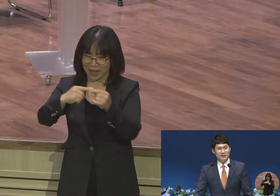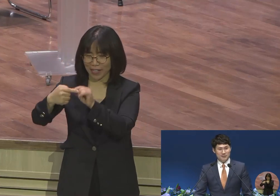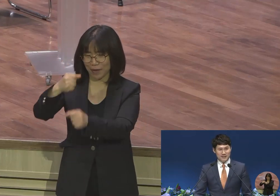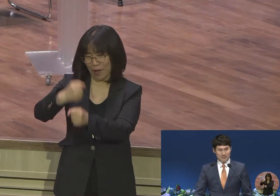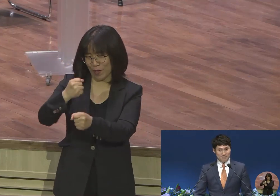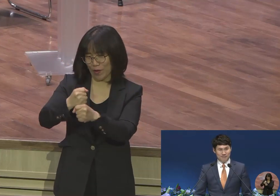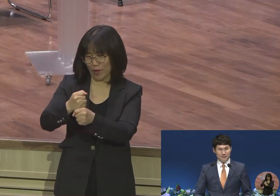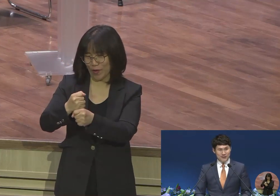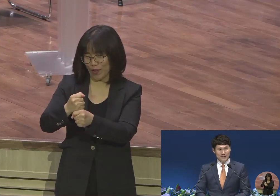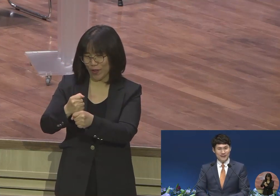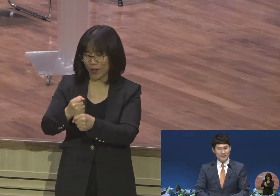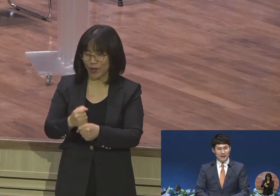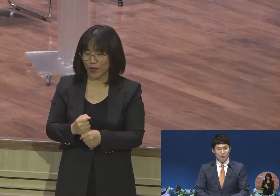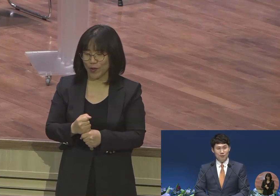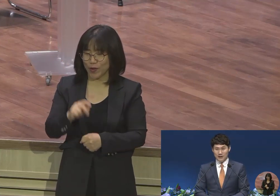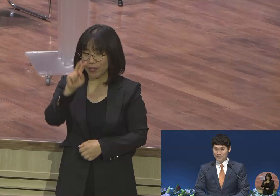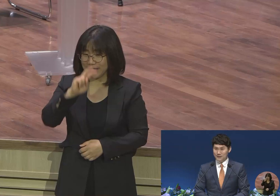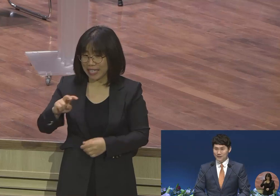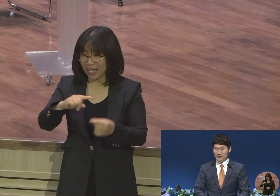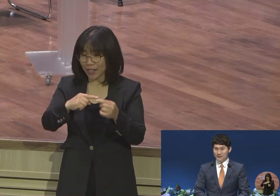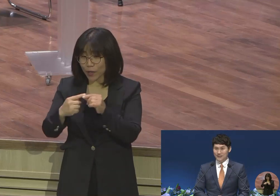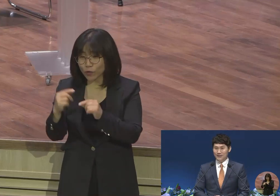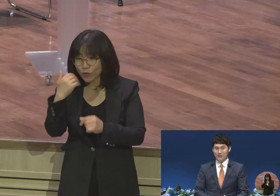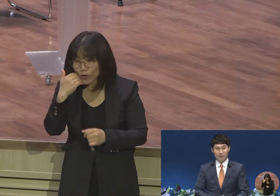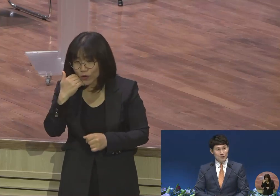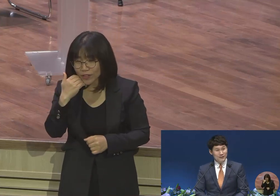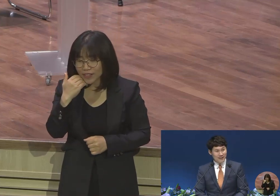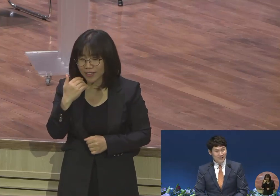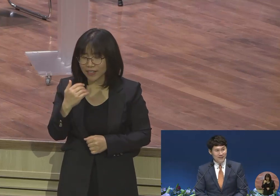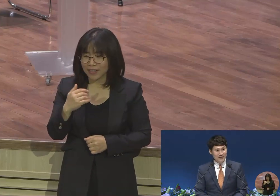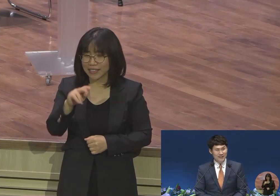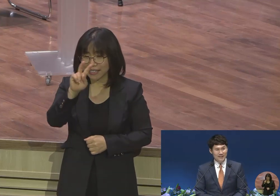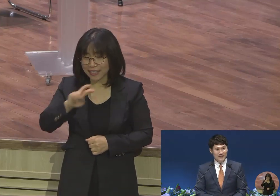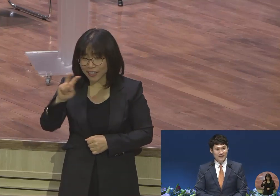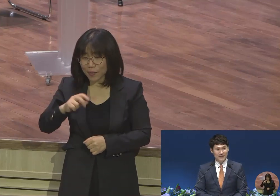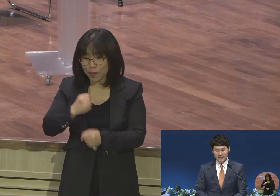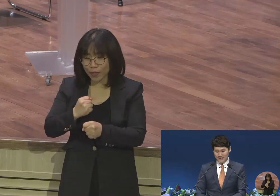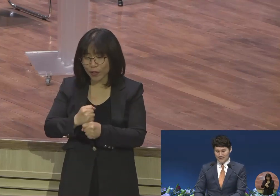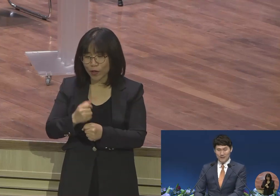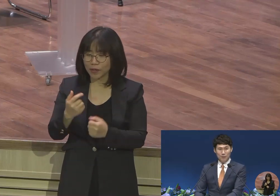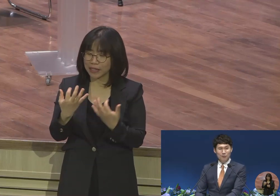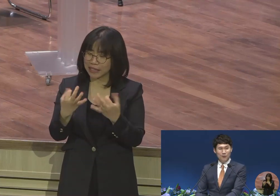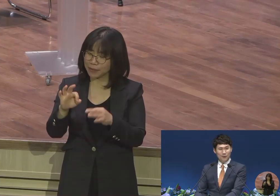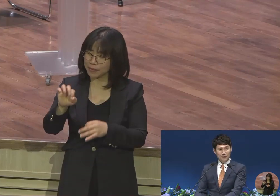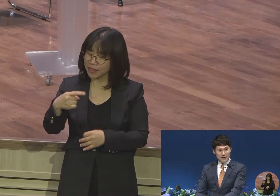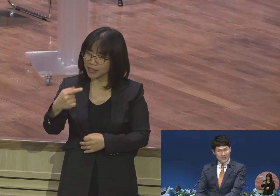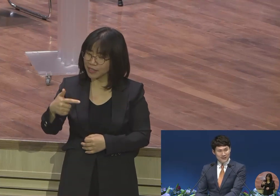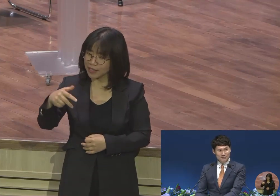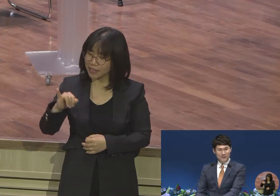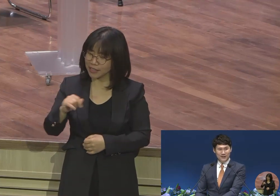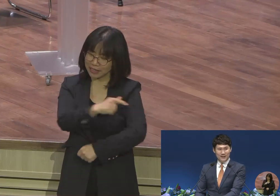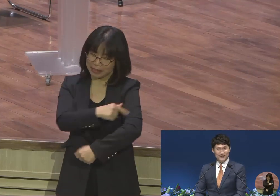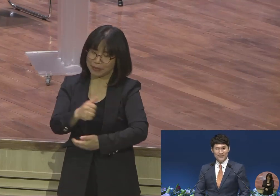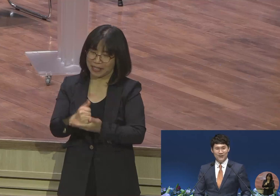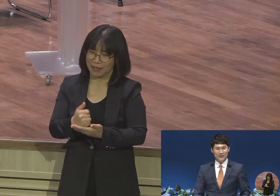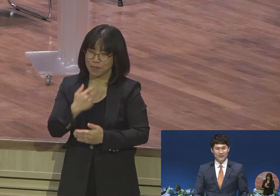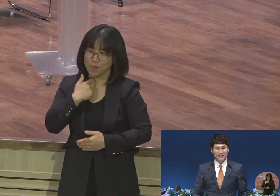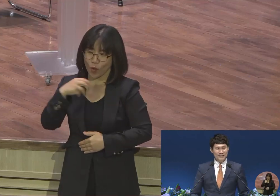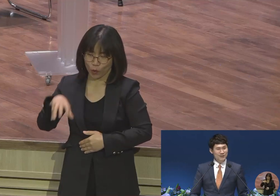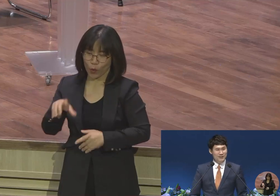집사님이 작곡을 하셨어요 모르셨나요? 제가 홍보도 할 겸 해서 더 의미 있는